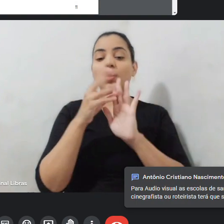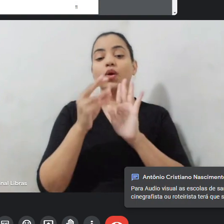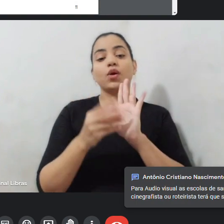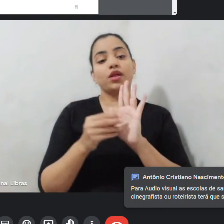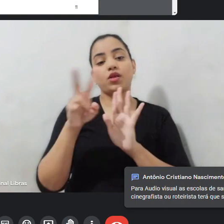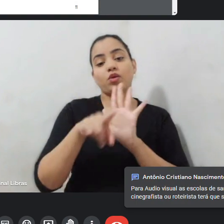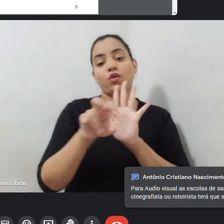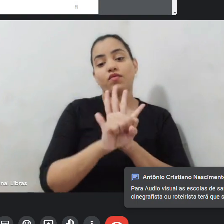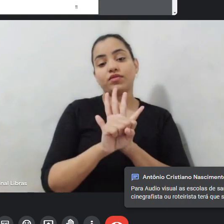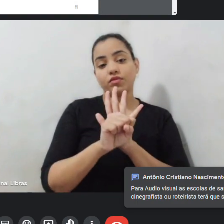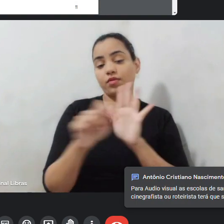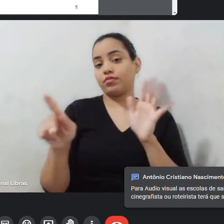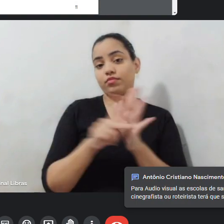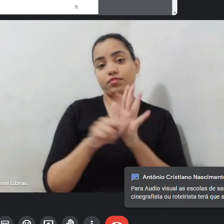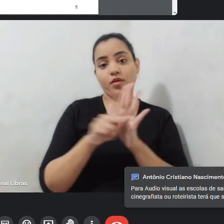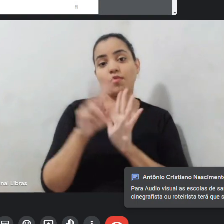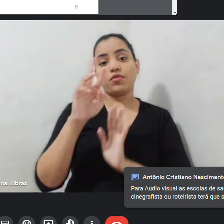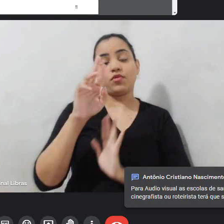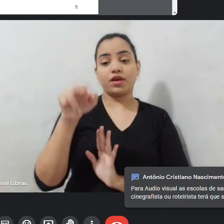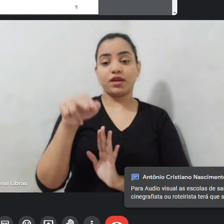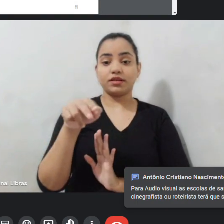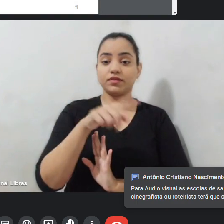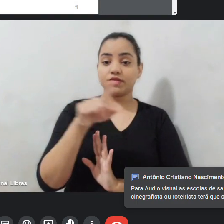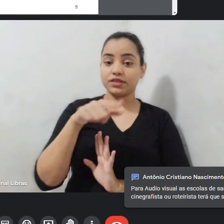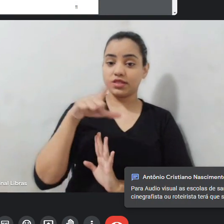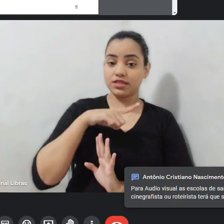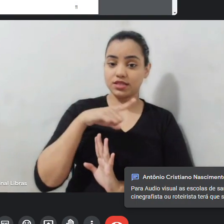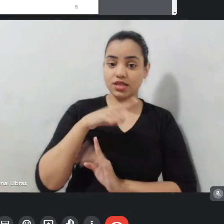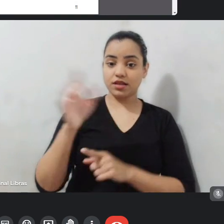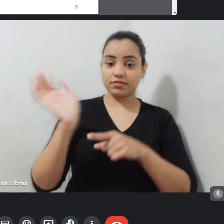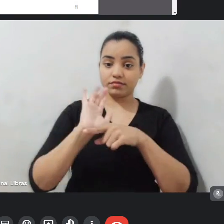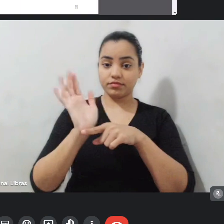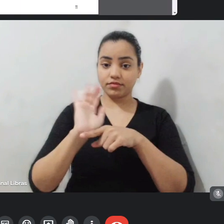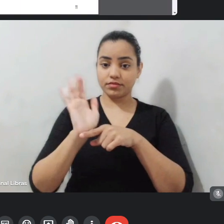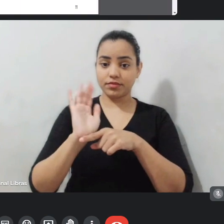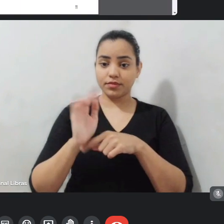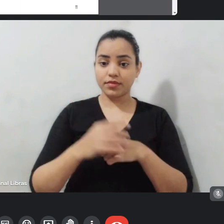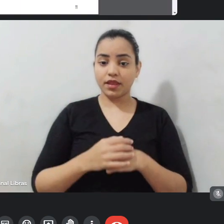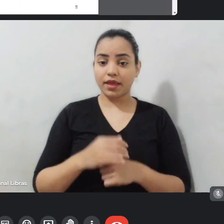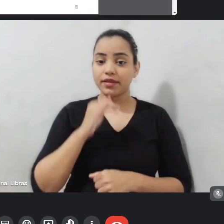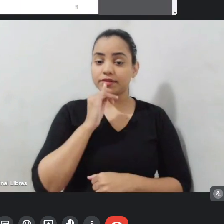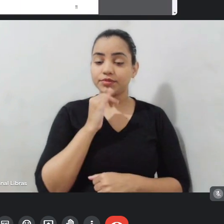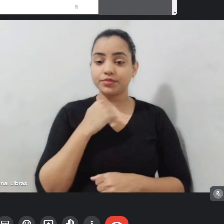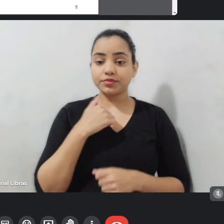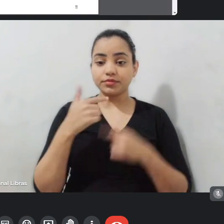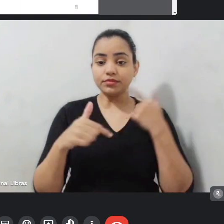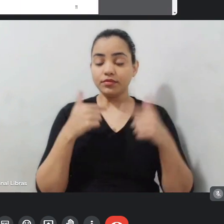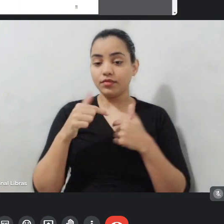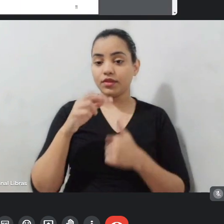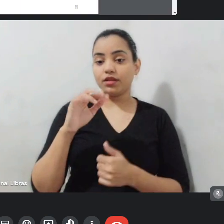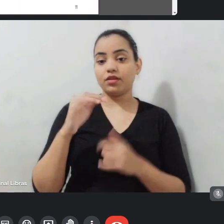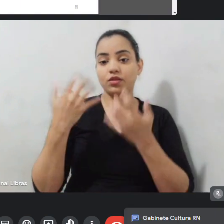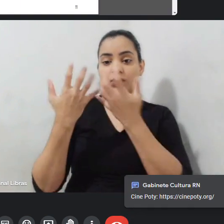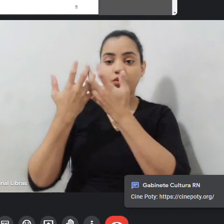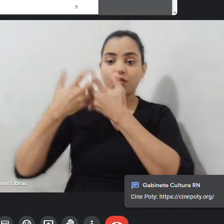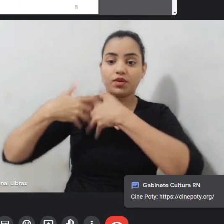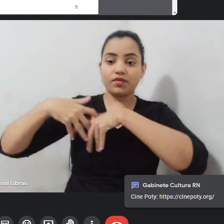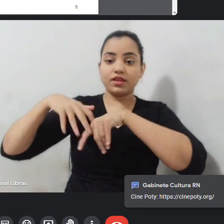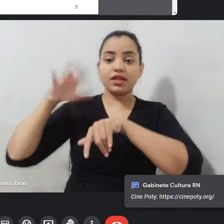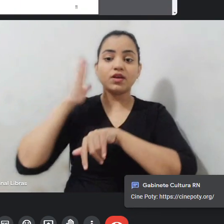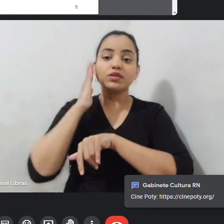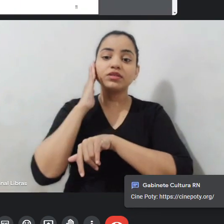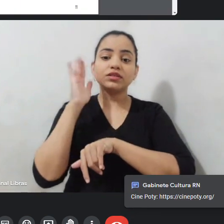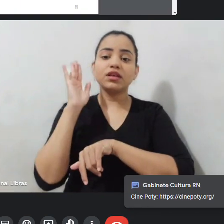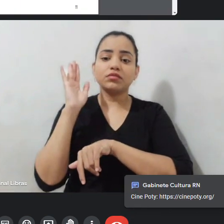pode guardar, que se vocês têm clipes, escolas de samba, inclusive, como eu já no IFMN, e eu sei que foram feitos alguns videoclipes com o pessoal de